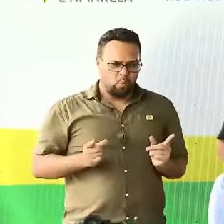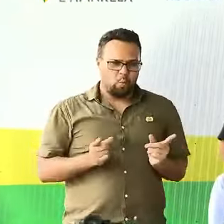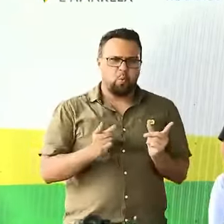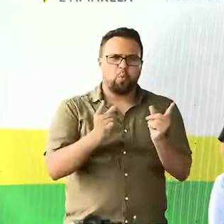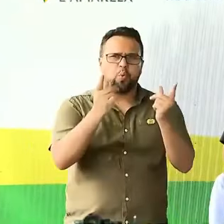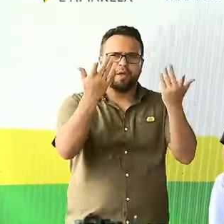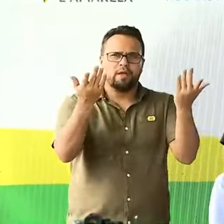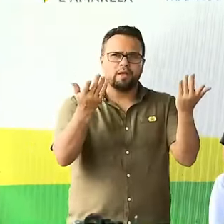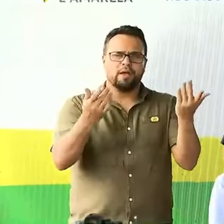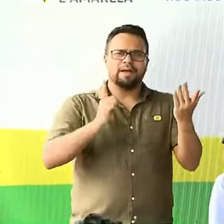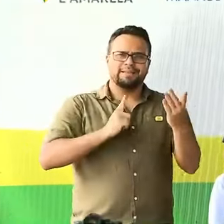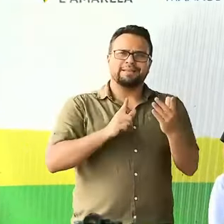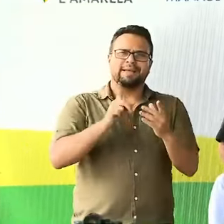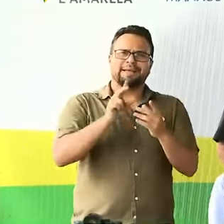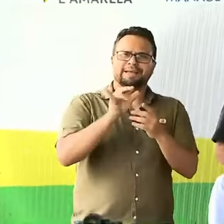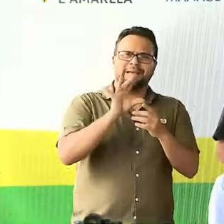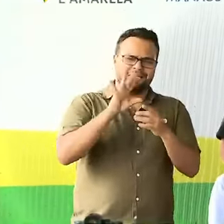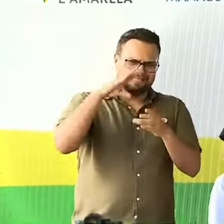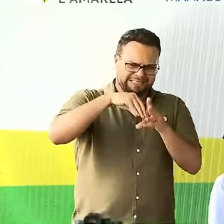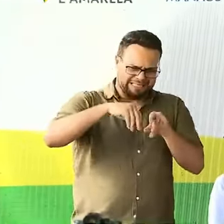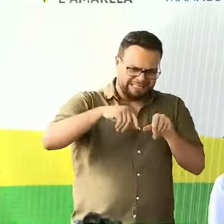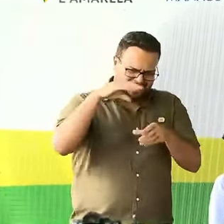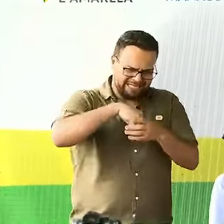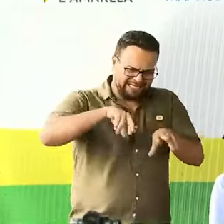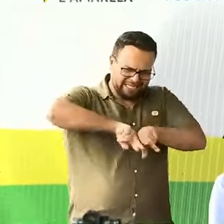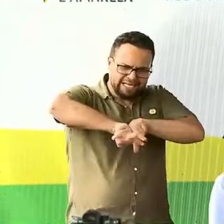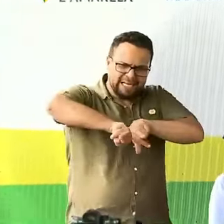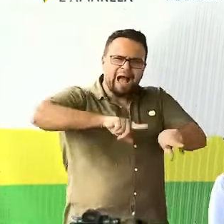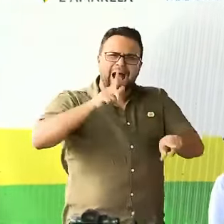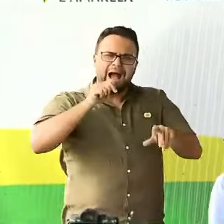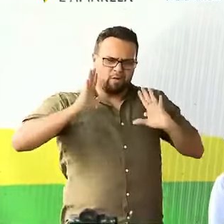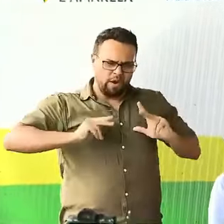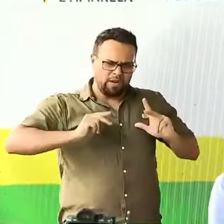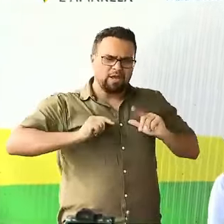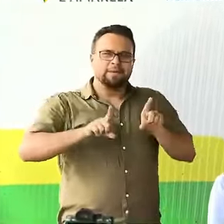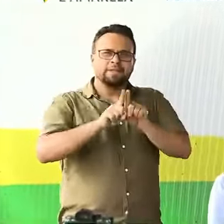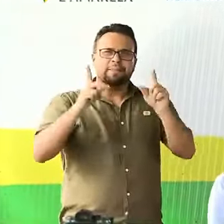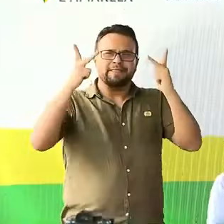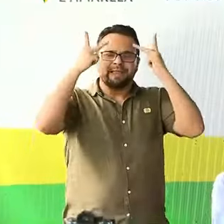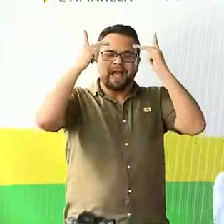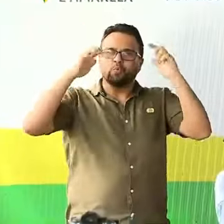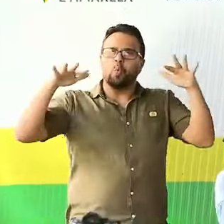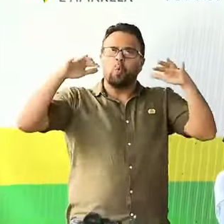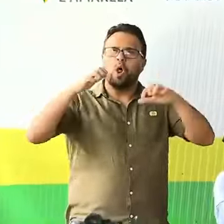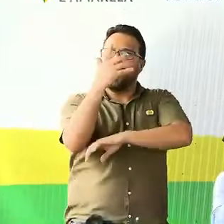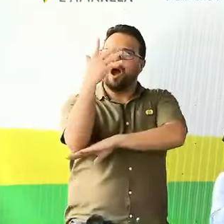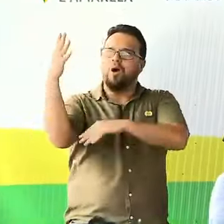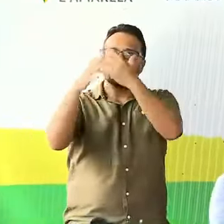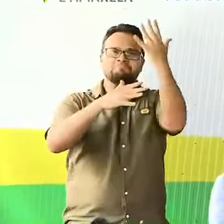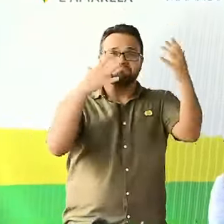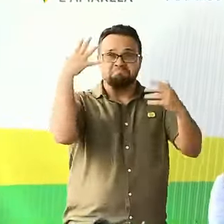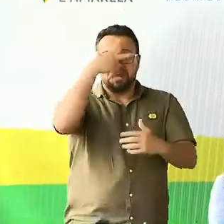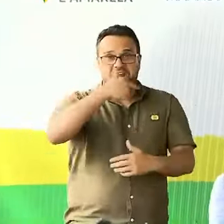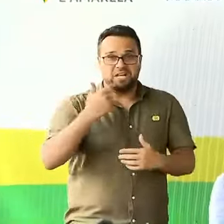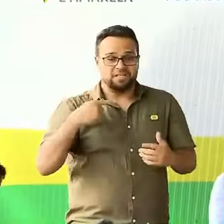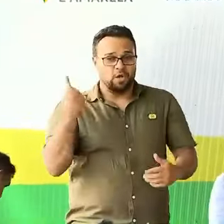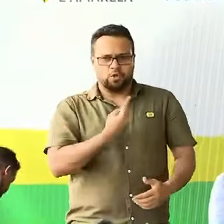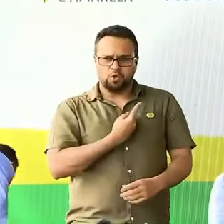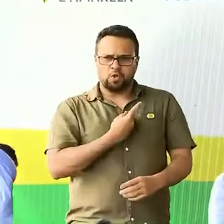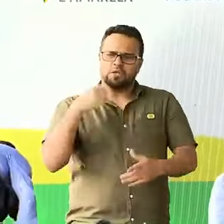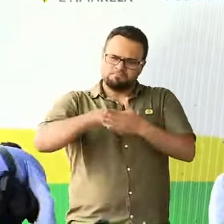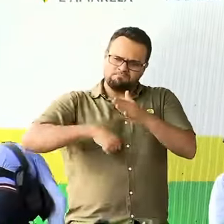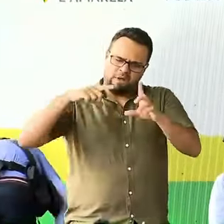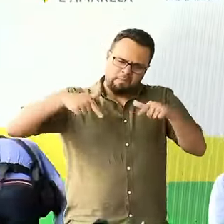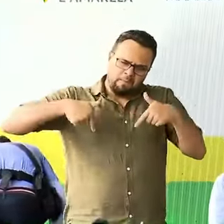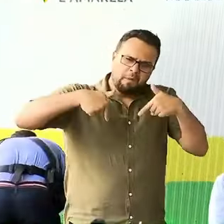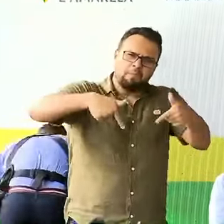minerais, água potável e belezas naturais. Temos tudo para ser uma grande nação. Estamos mudando o